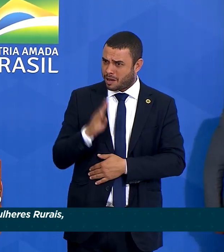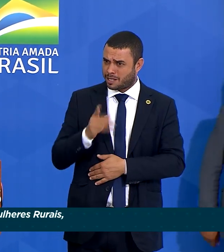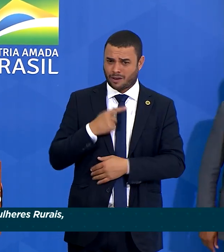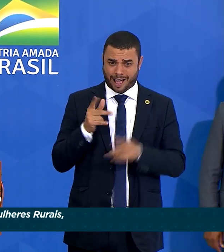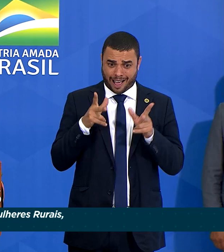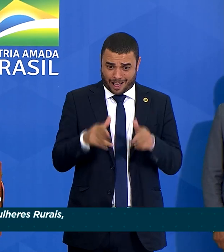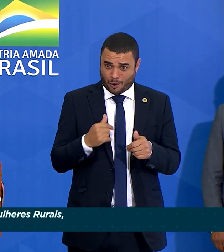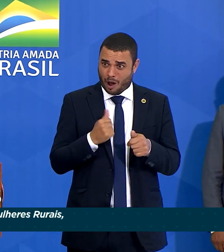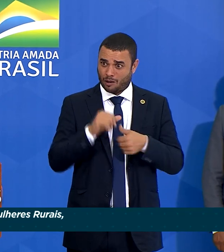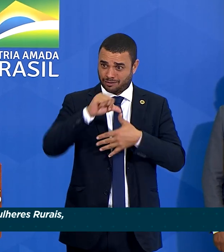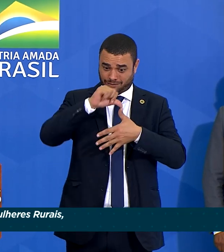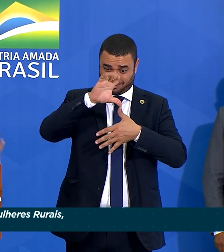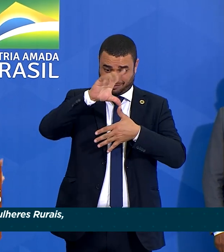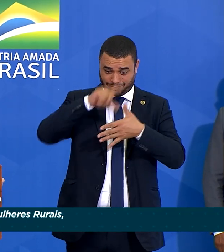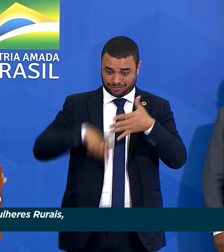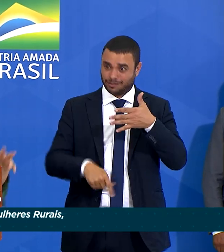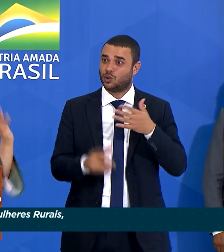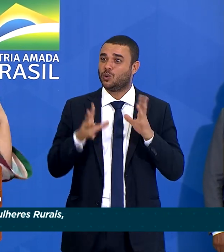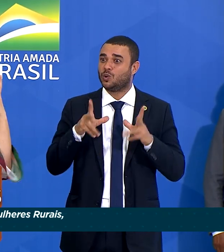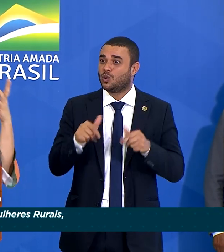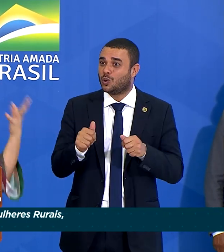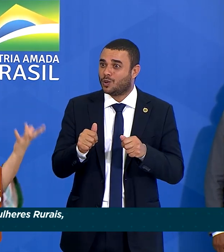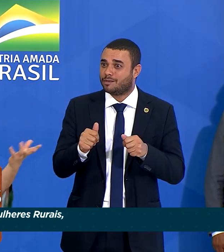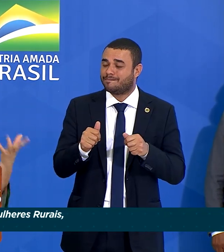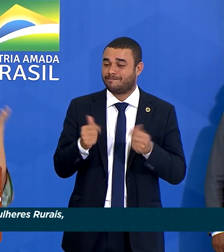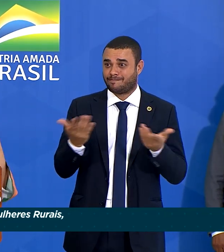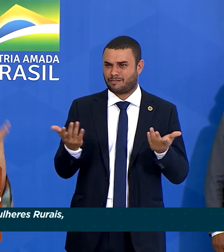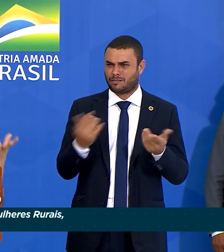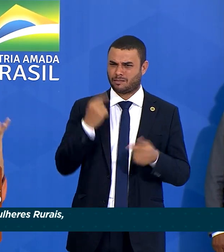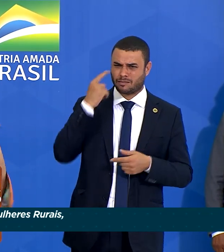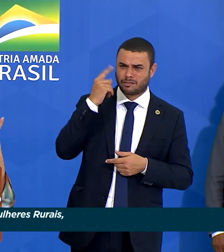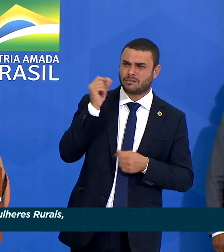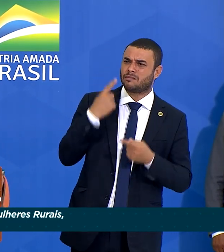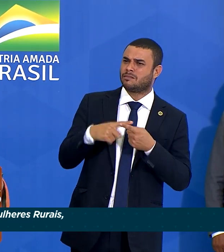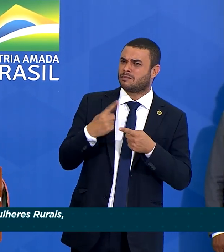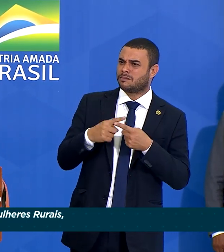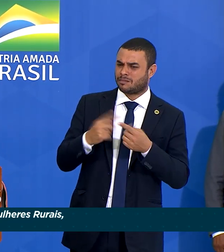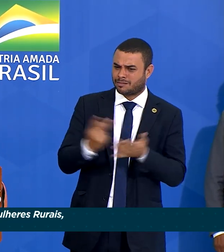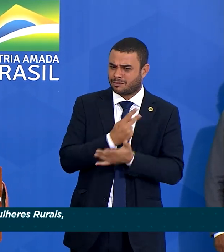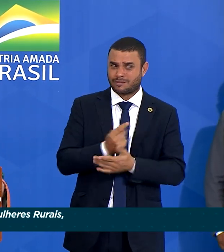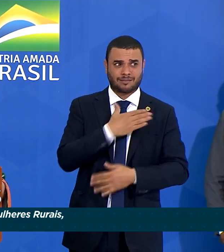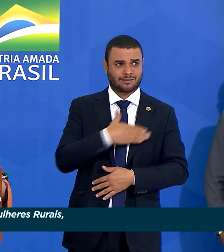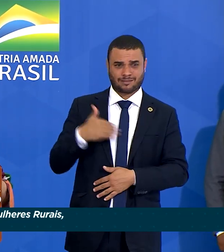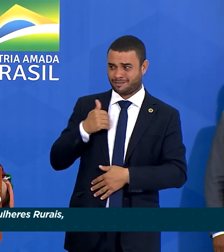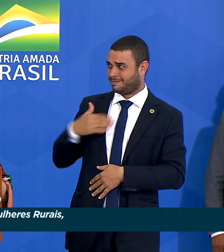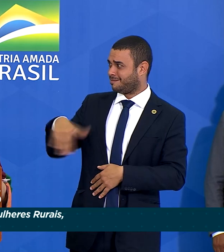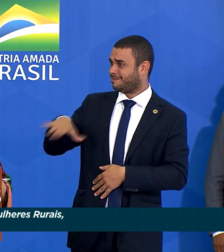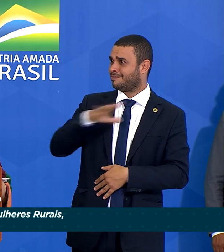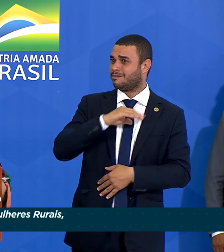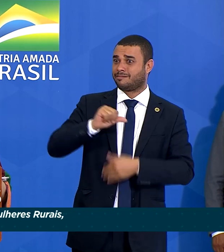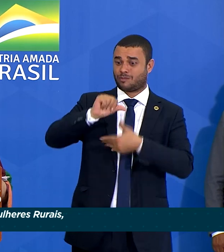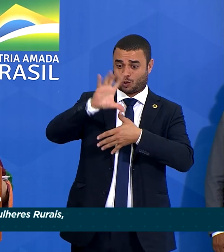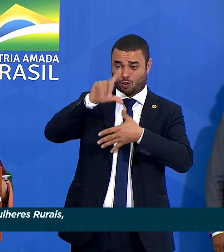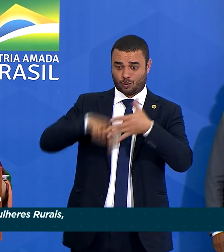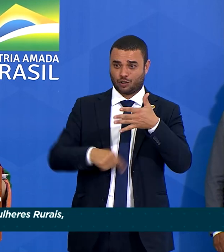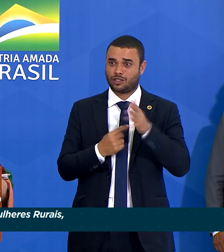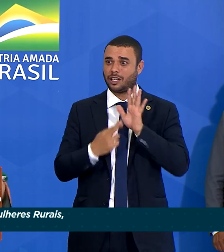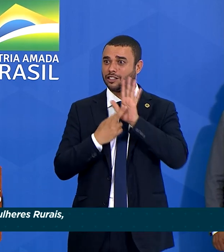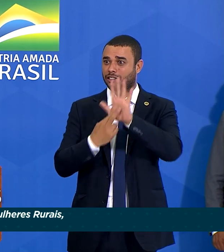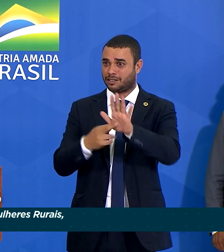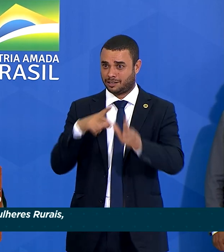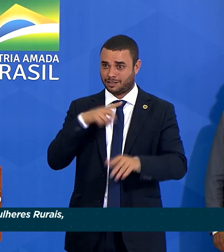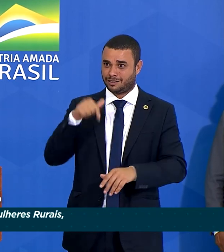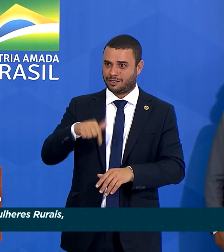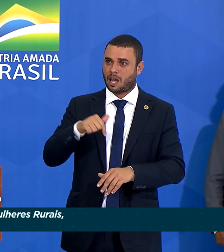no continente? Talvez os senhores não saibam, mas existe uma associação de primeiras damas aqui do continente. E a